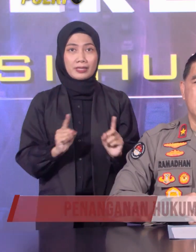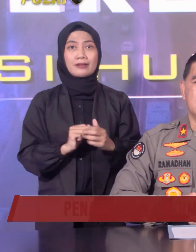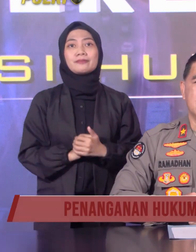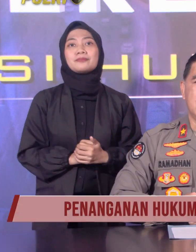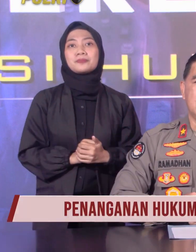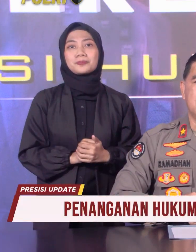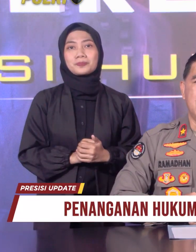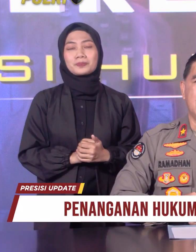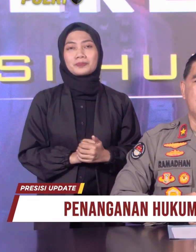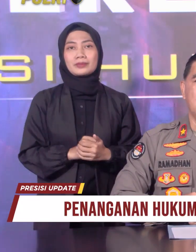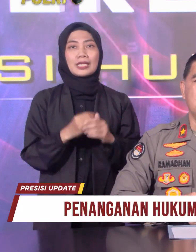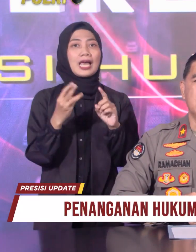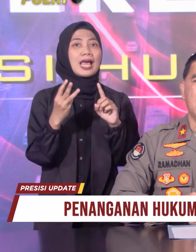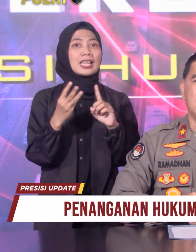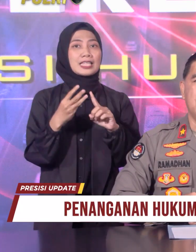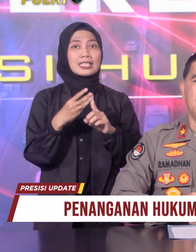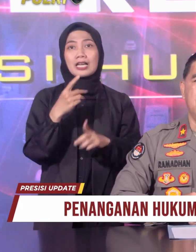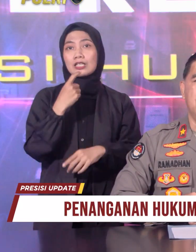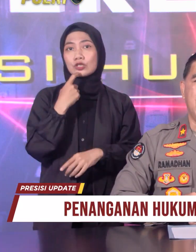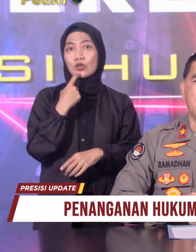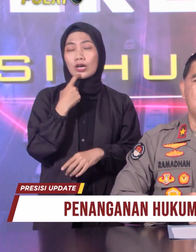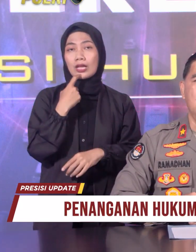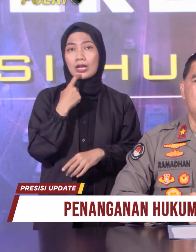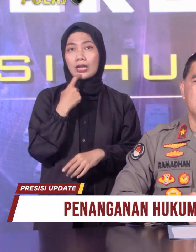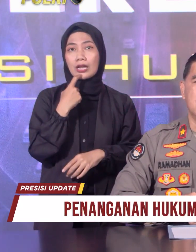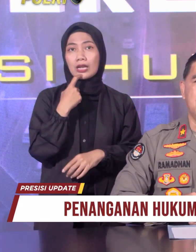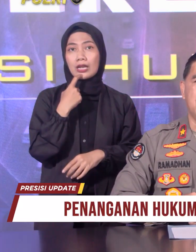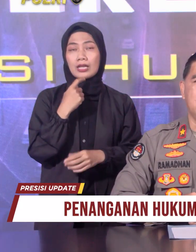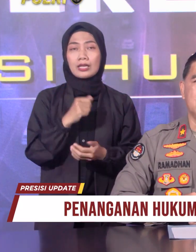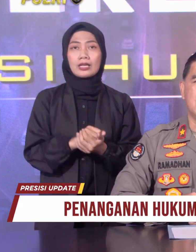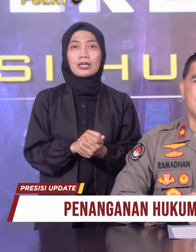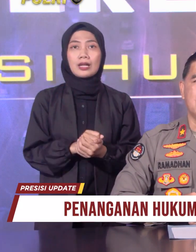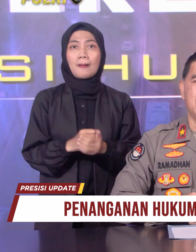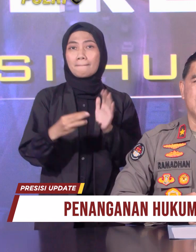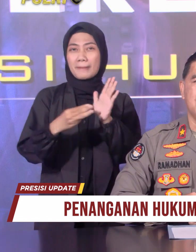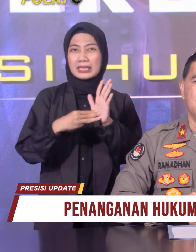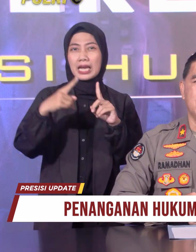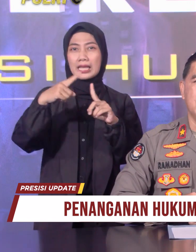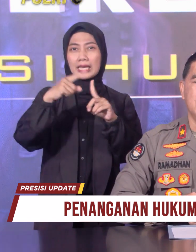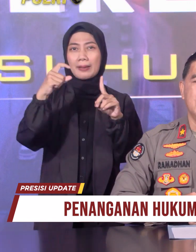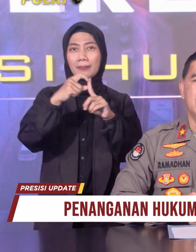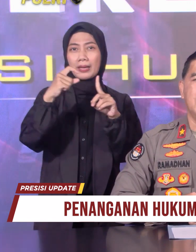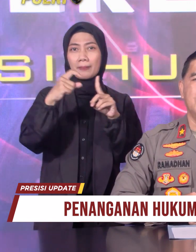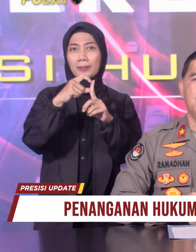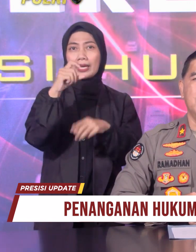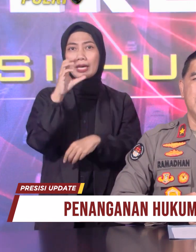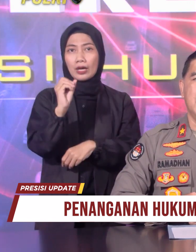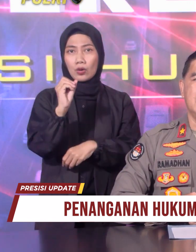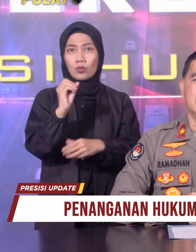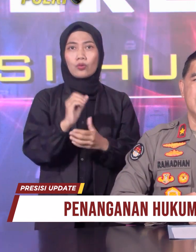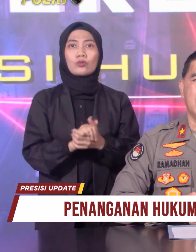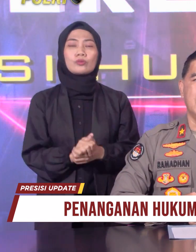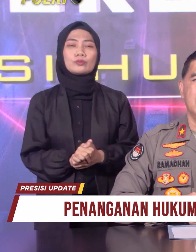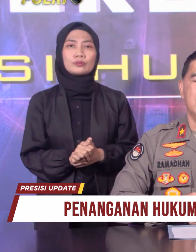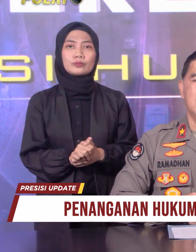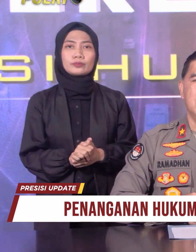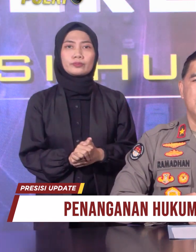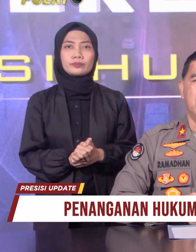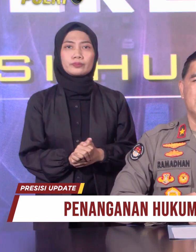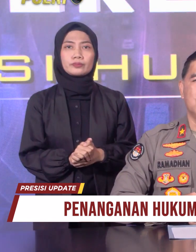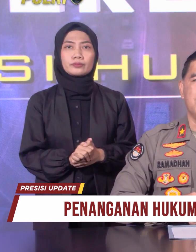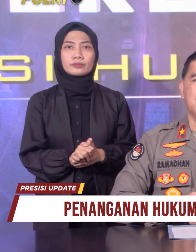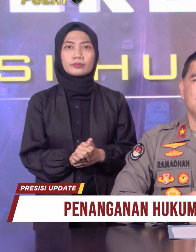3 Terkait penanganan hukum terhadap pelaku TPPO Satgar Baris Kem Polri dan Polda jajaran.